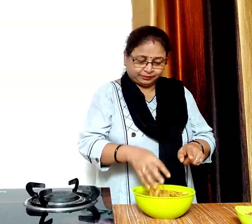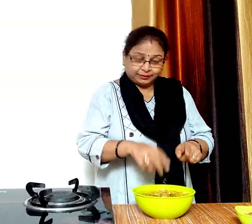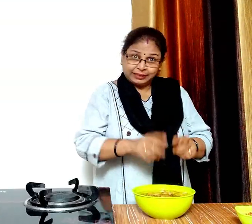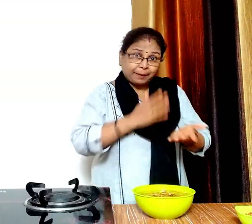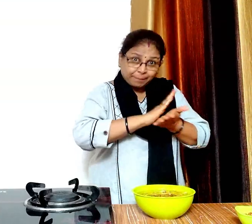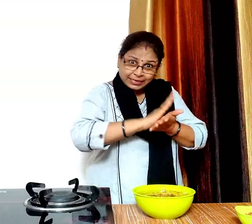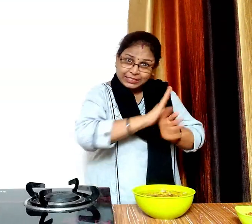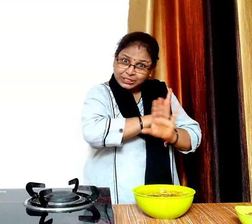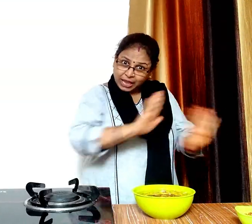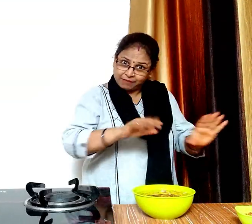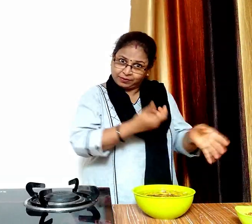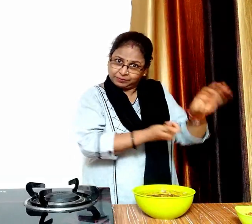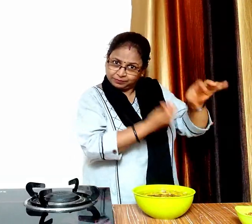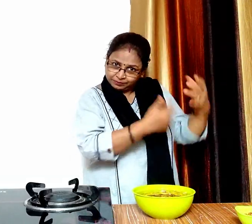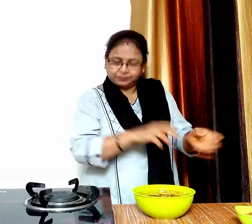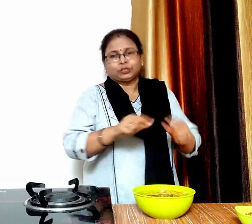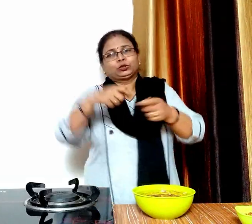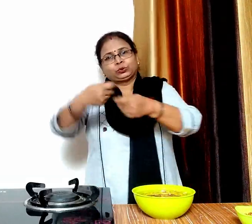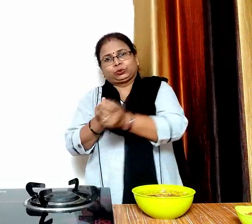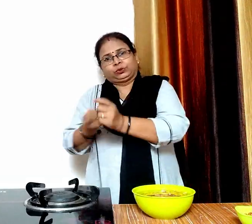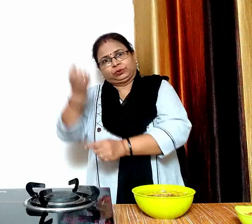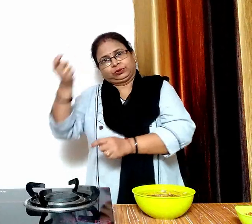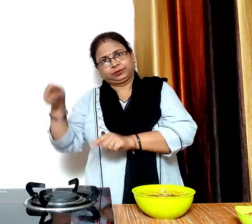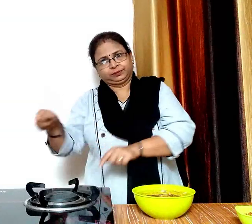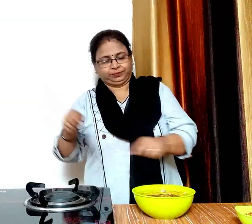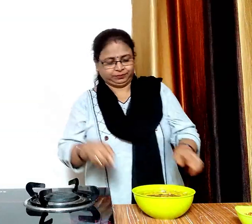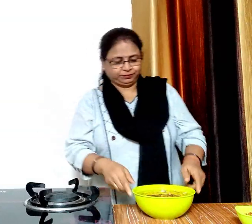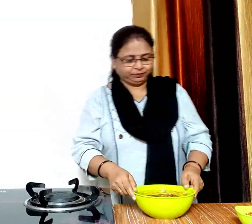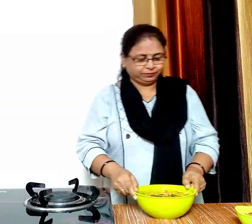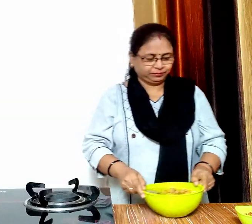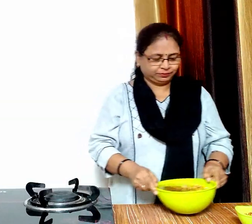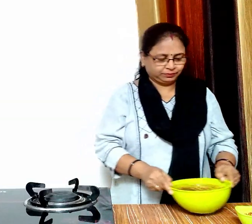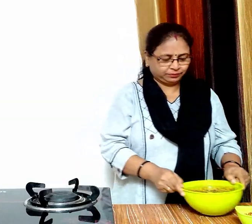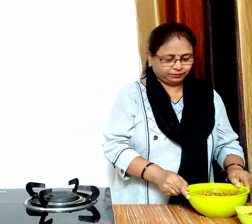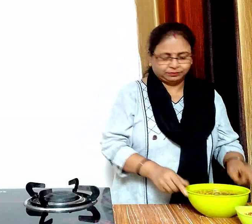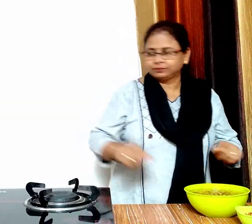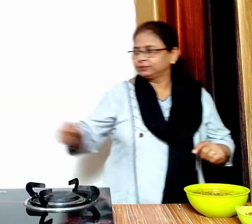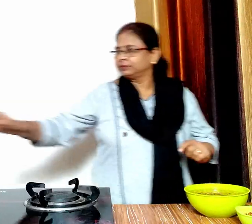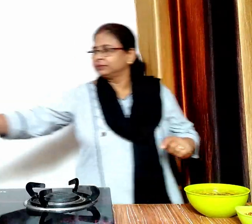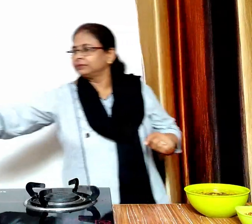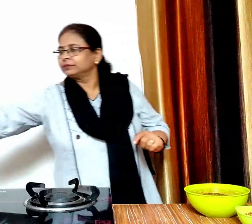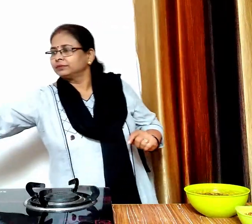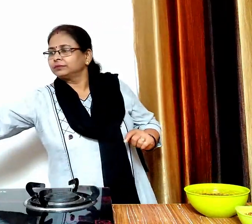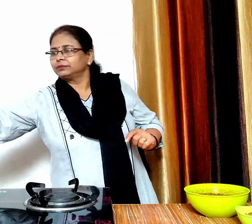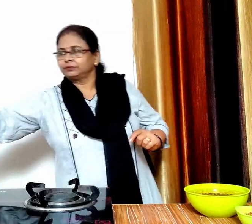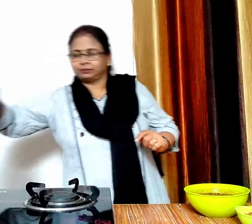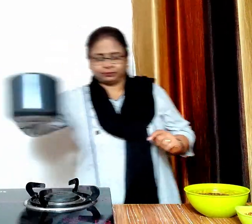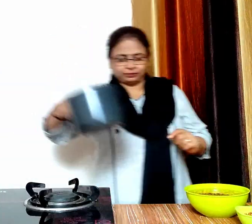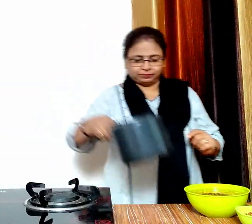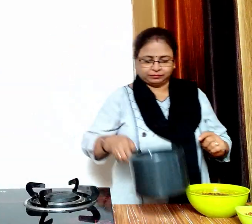हम इसे और पानी से साफ कर लिया है अब इन्हें कोकर में डाल लेंगे इसके लिए कोगर लेएंगे और उसमें